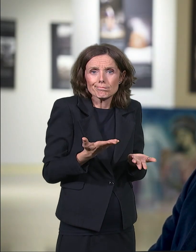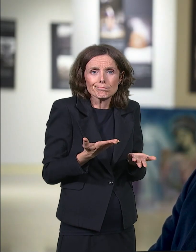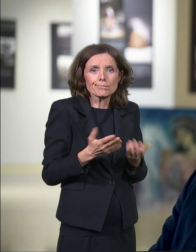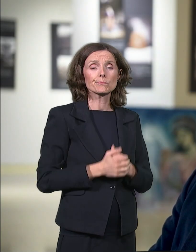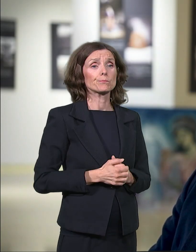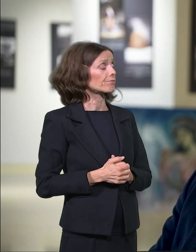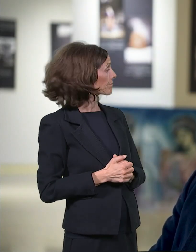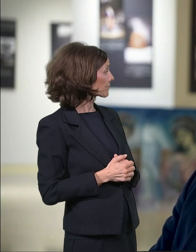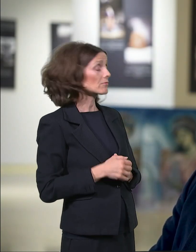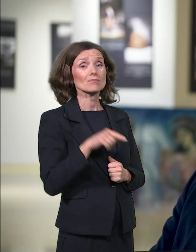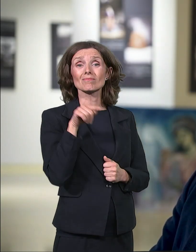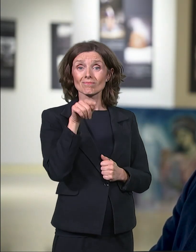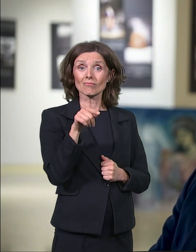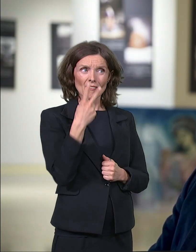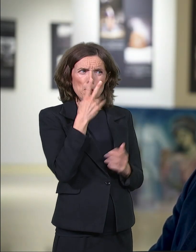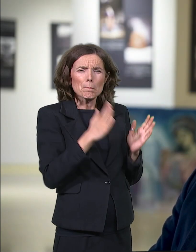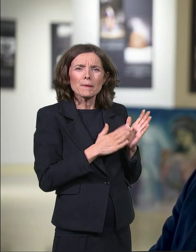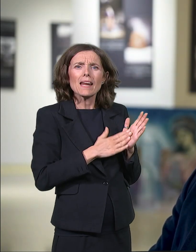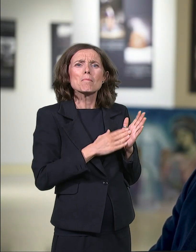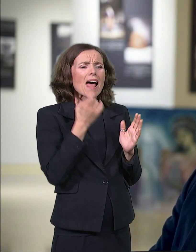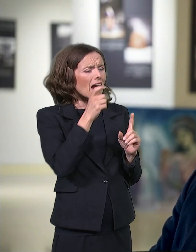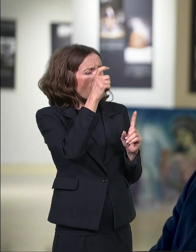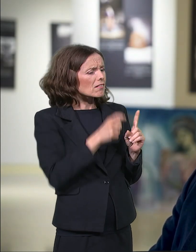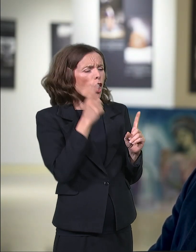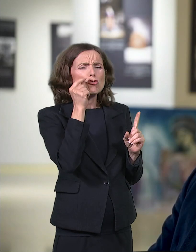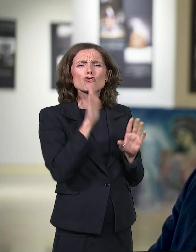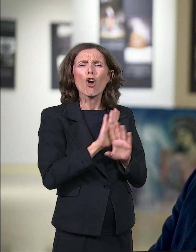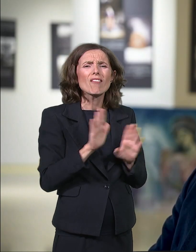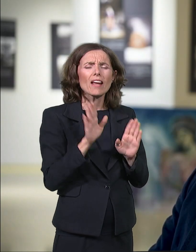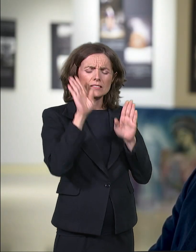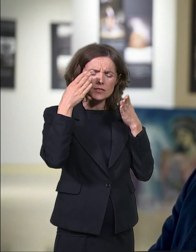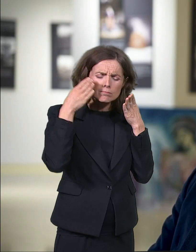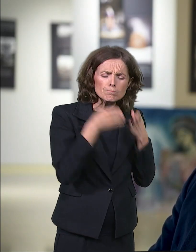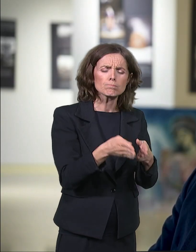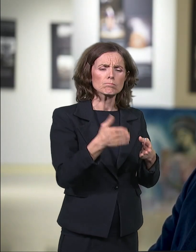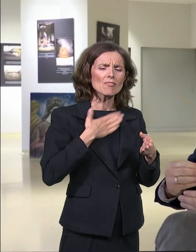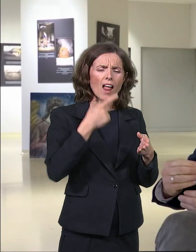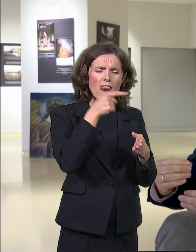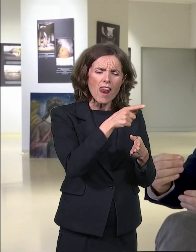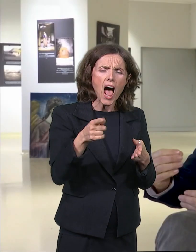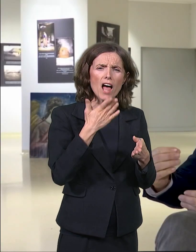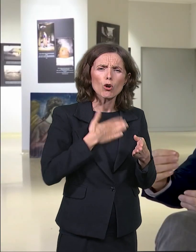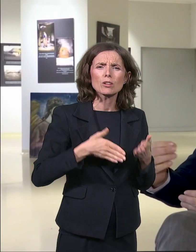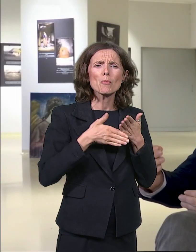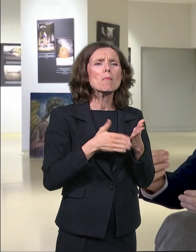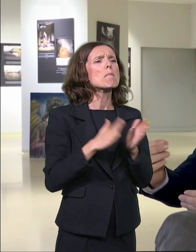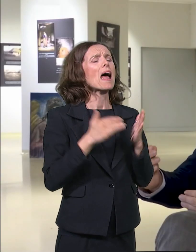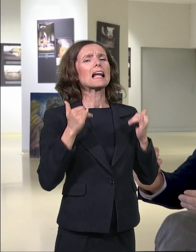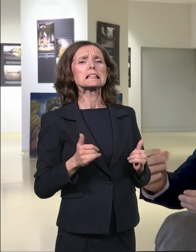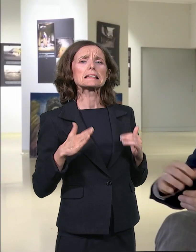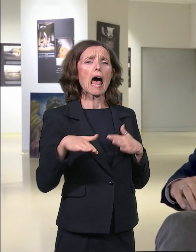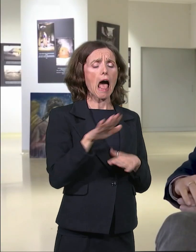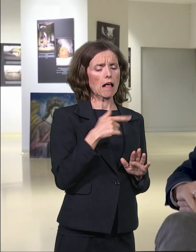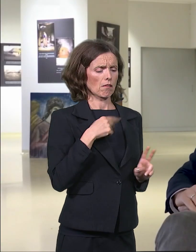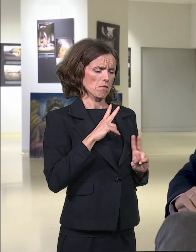nacionalnim i opštim interesima i kada je spreman ne kao danas da mali deo svoje konformosti